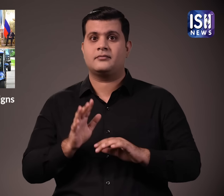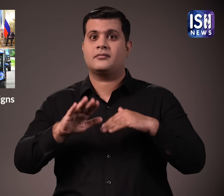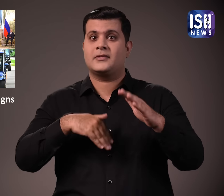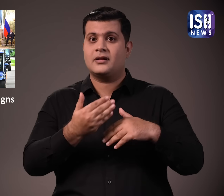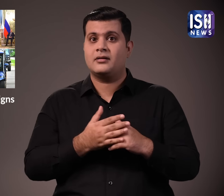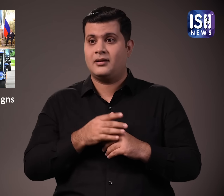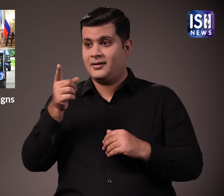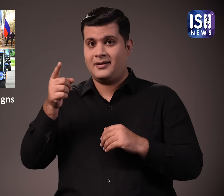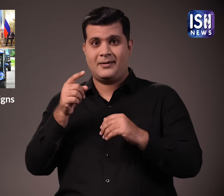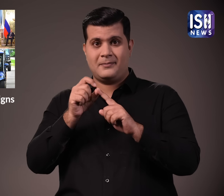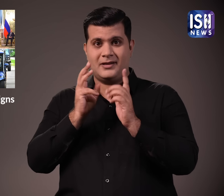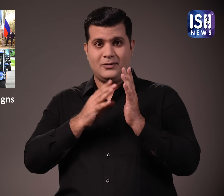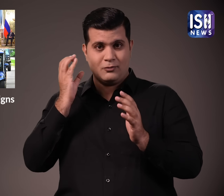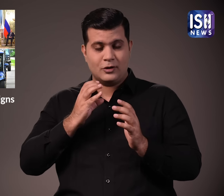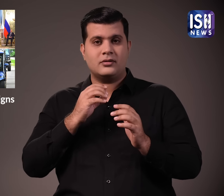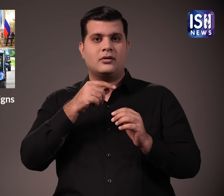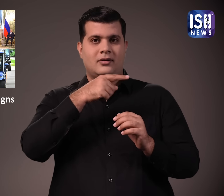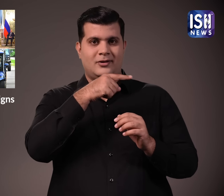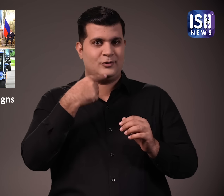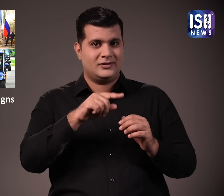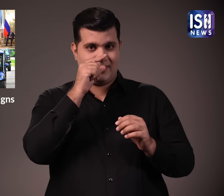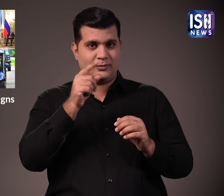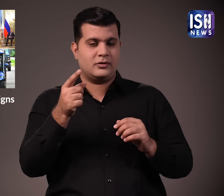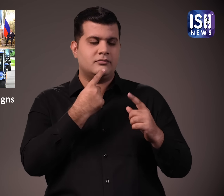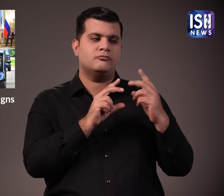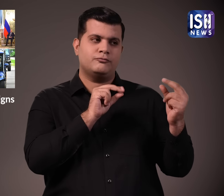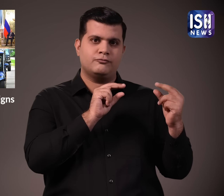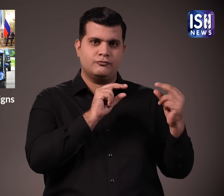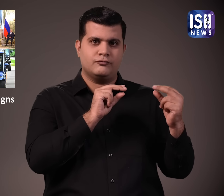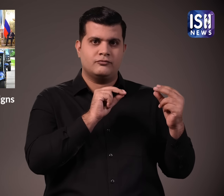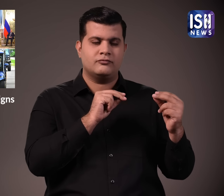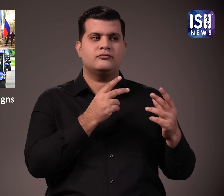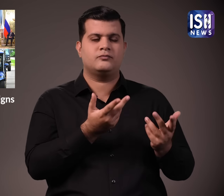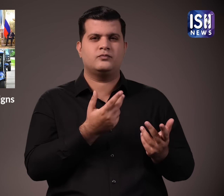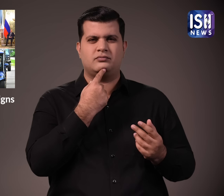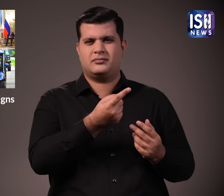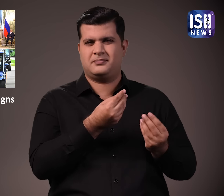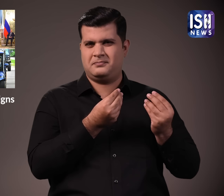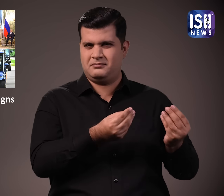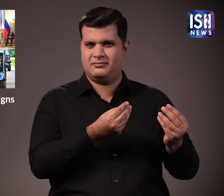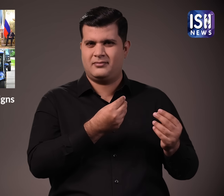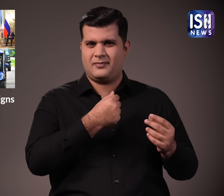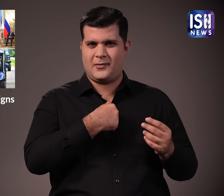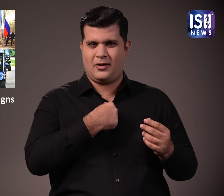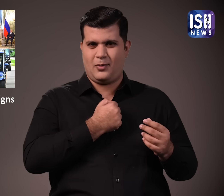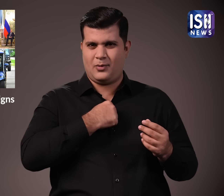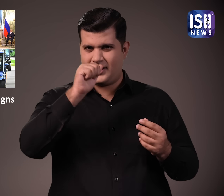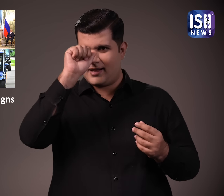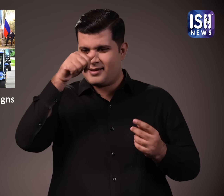PM MOUDI और राष्ट्रपती पूतिन ने उन भारतियों के बारे में भी चर्चा की जो पर्यटन के रूप में या